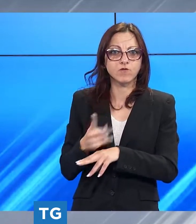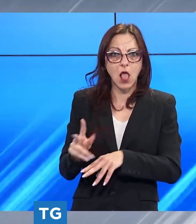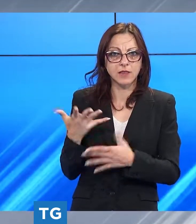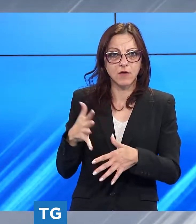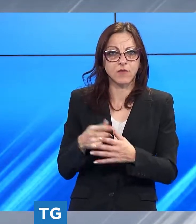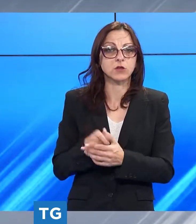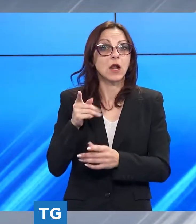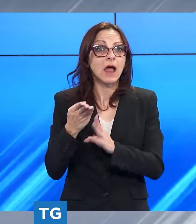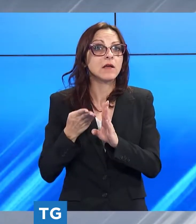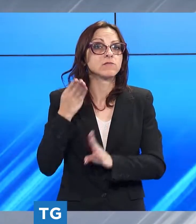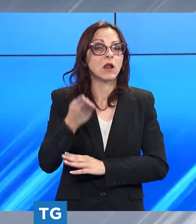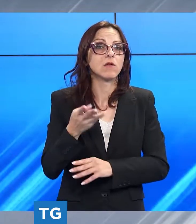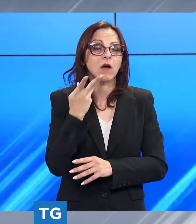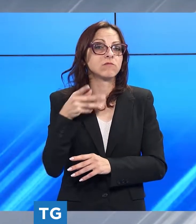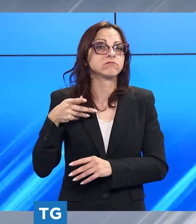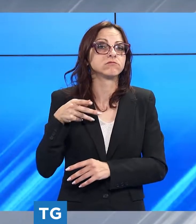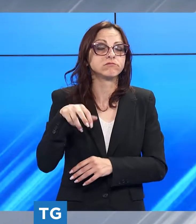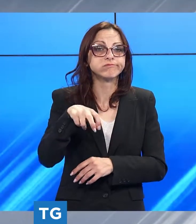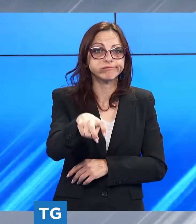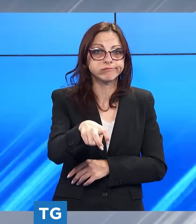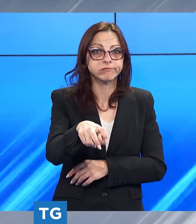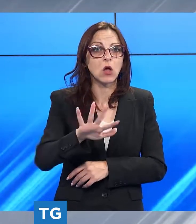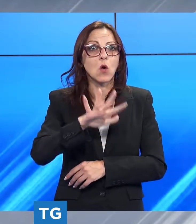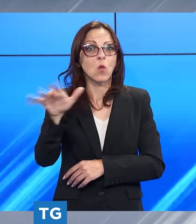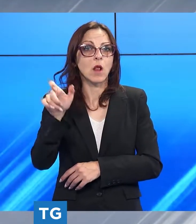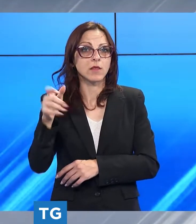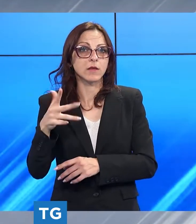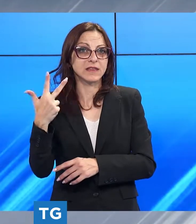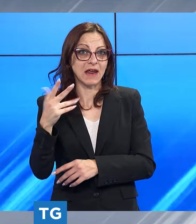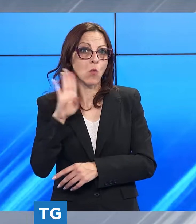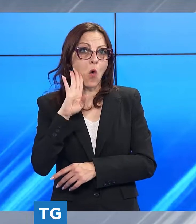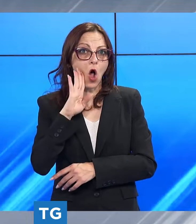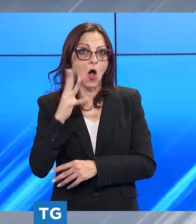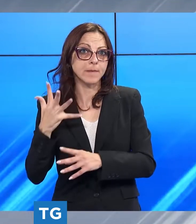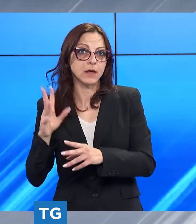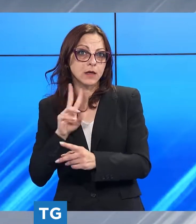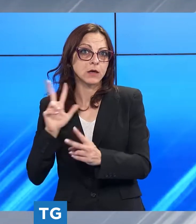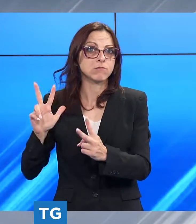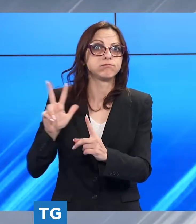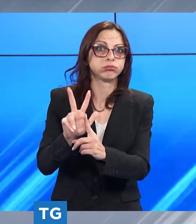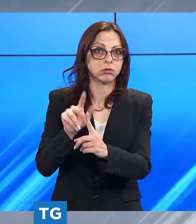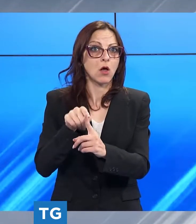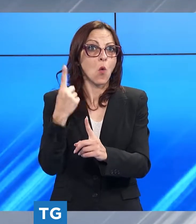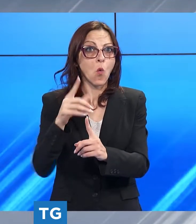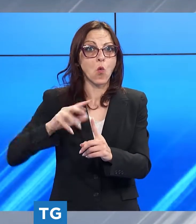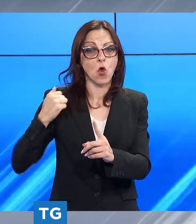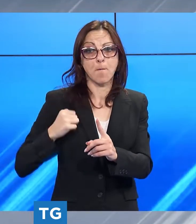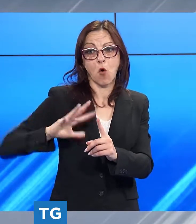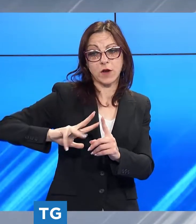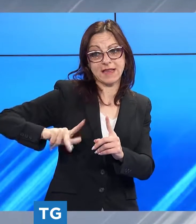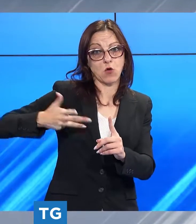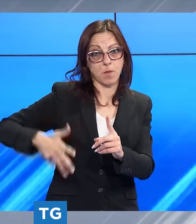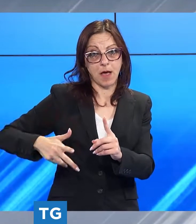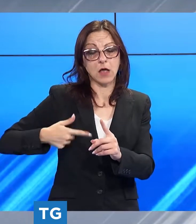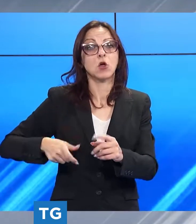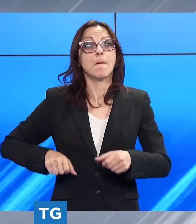diretta verso l'arenile e di essere stata avvicinata e rapinata da tre uomini uno dei quali dopo averle strappato la borsetta si era abbassato